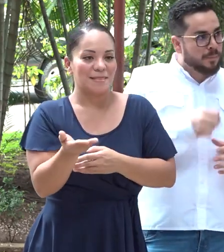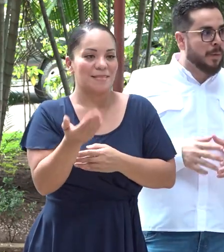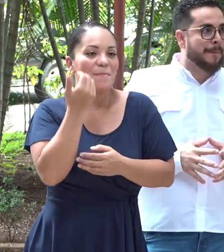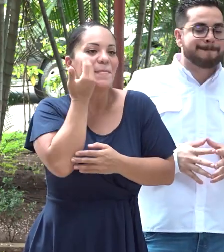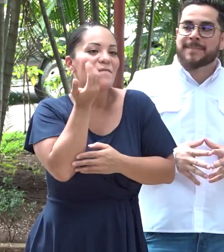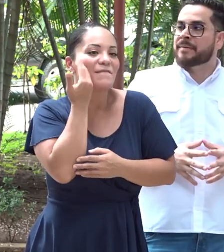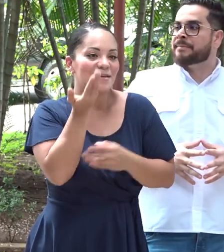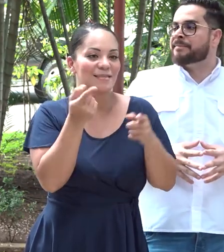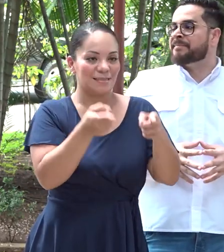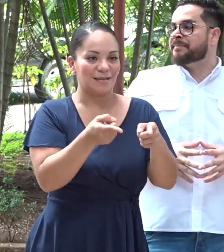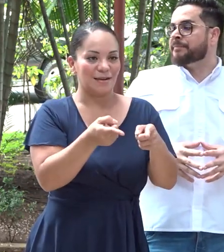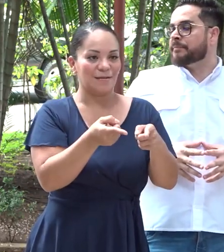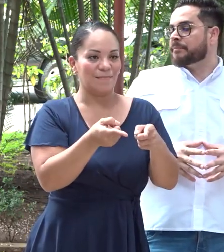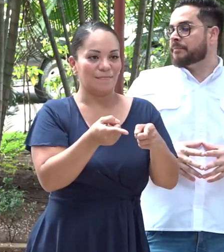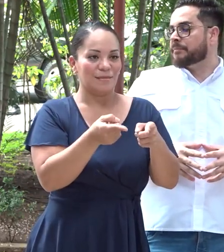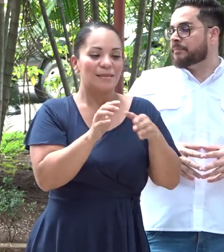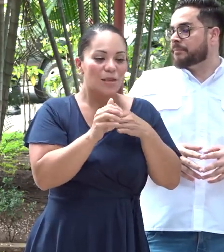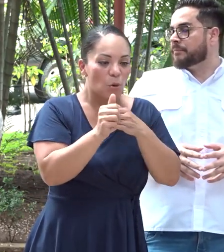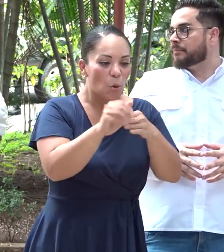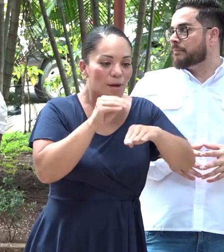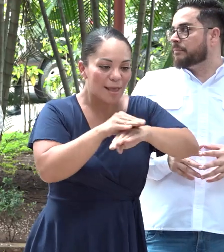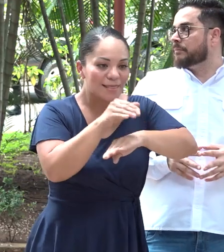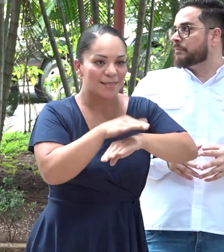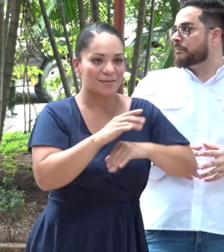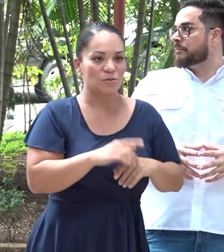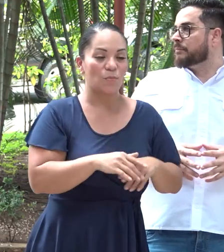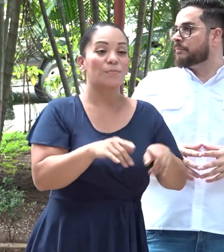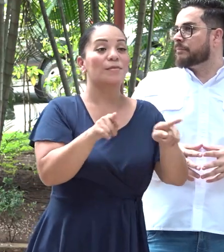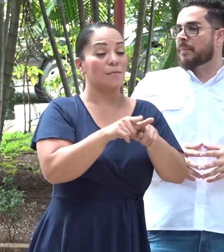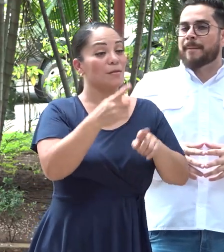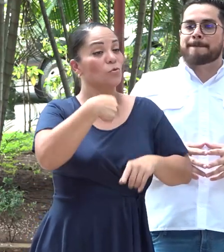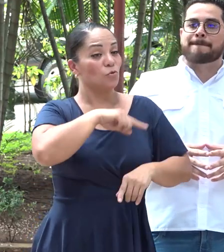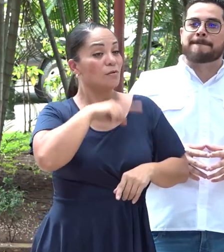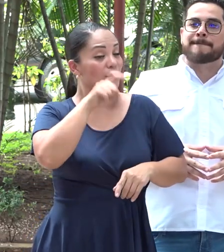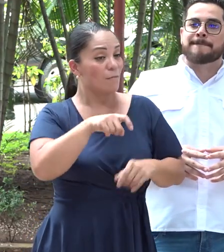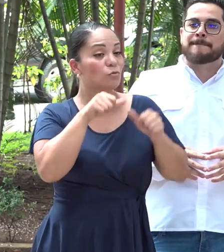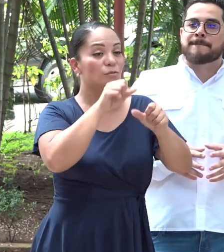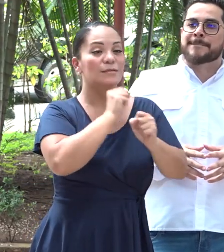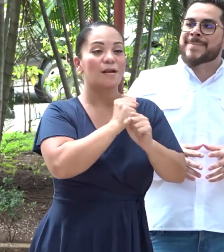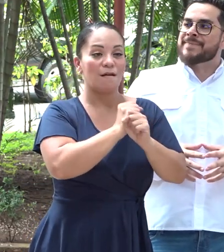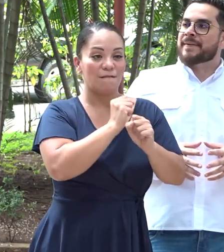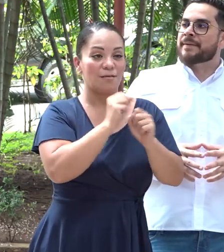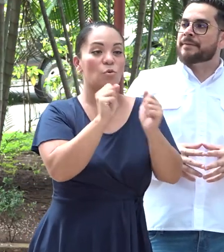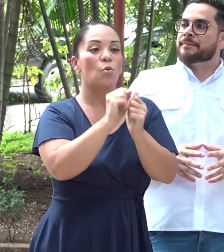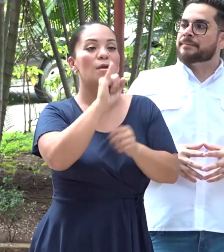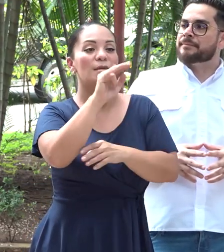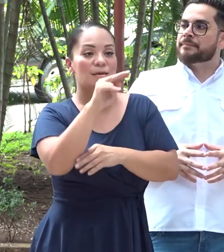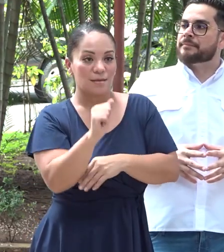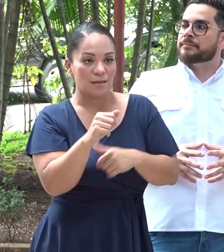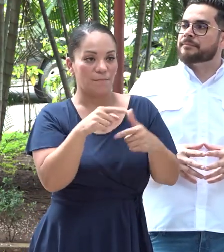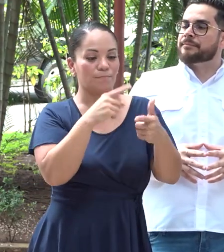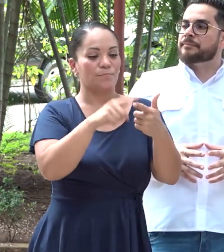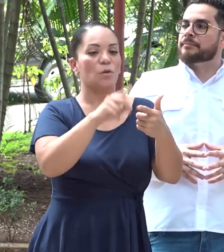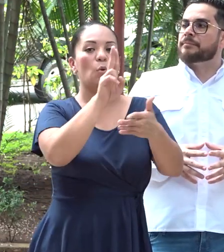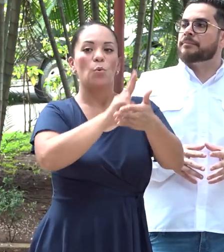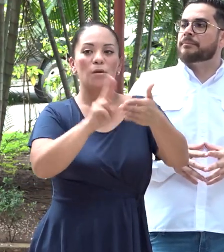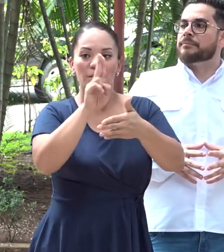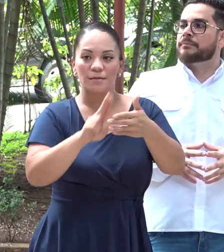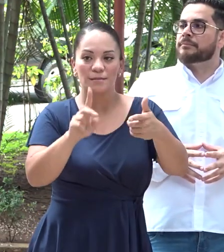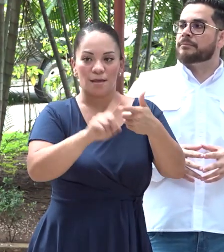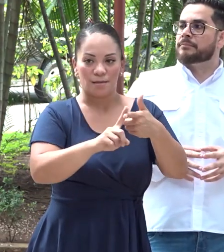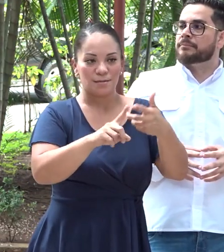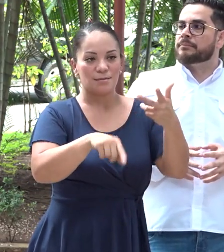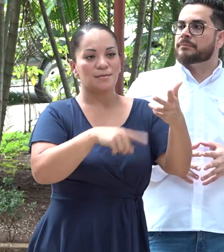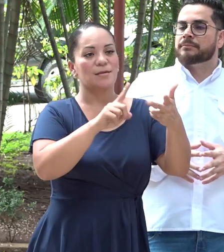facilitación, de orientación, pero tenemos que seguir trabajando con el INAH, con las universidades,